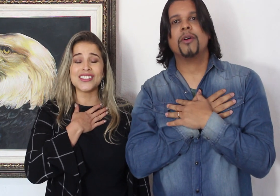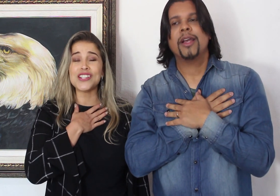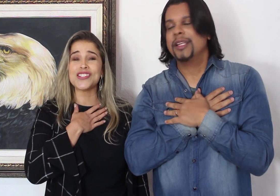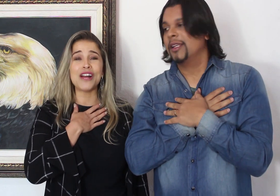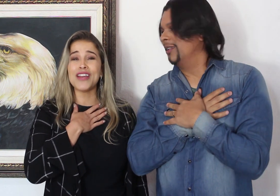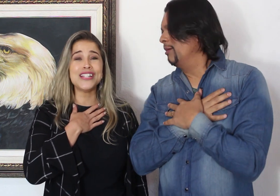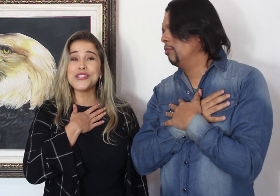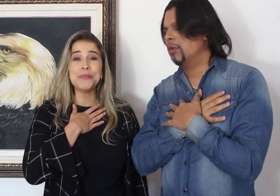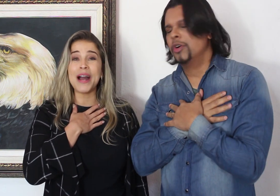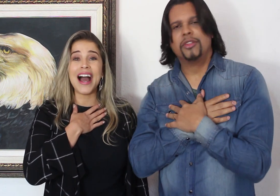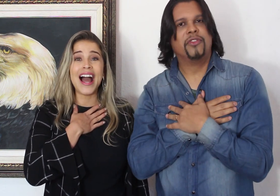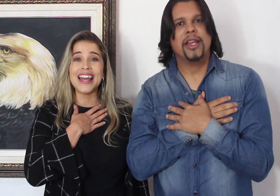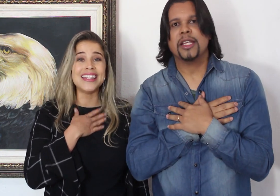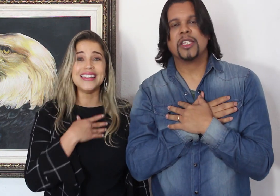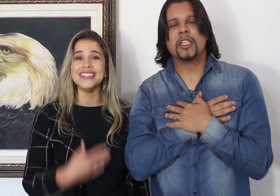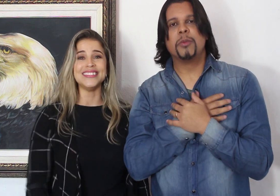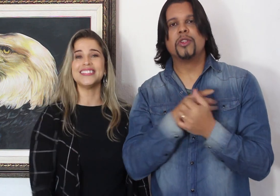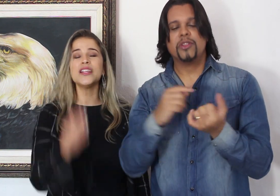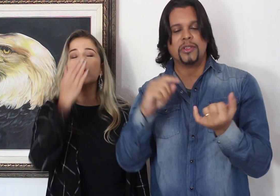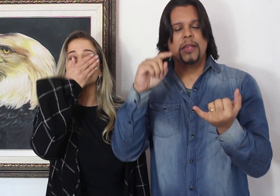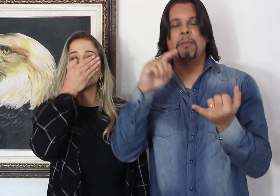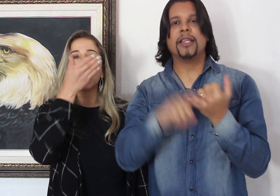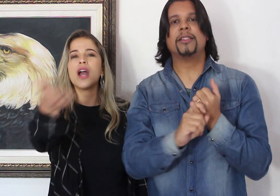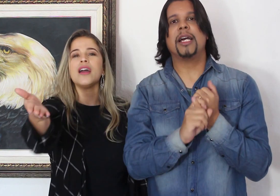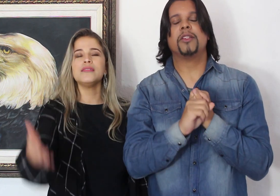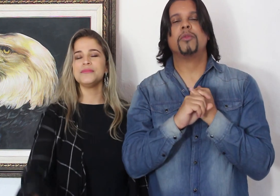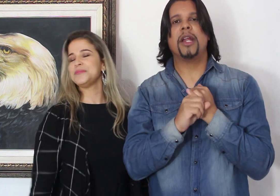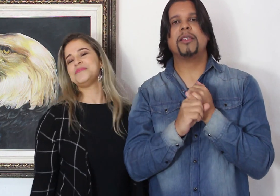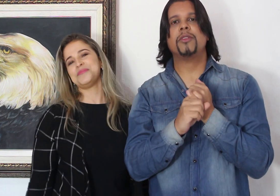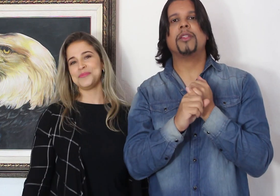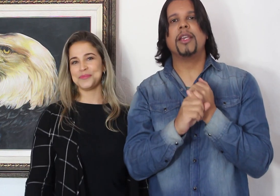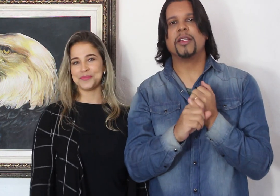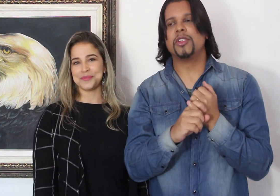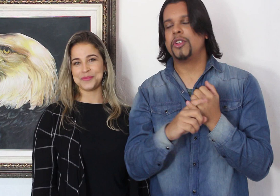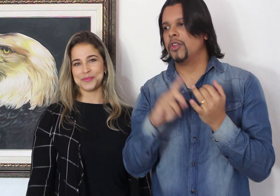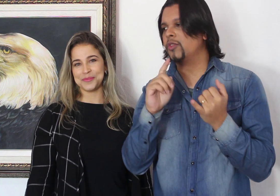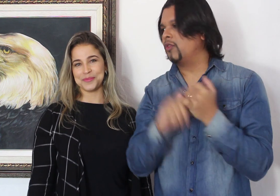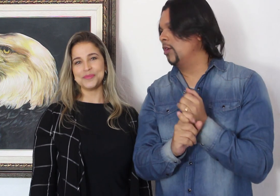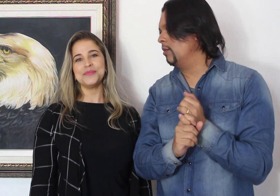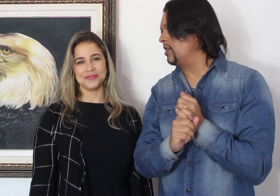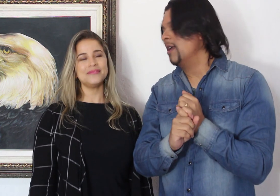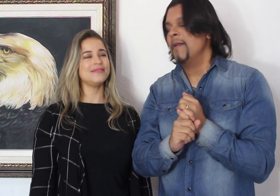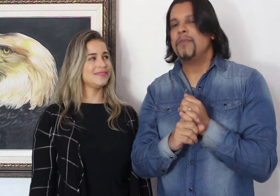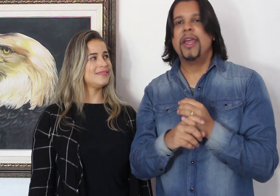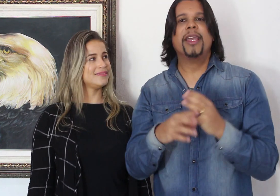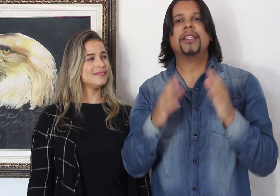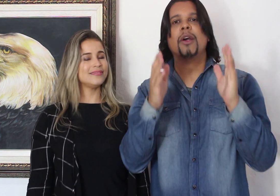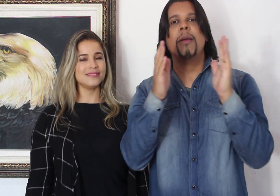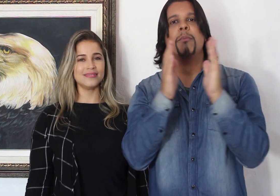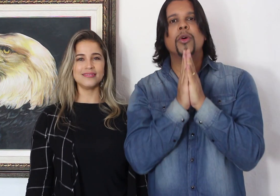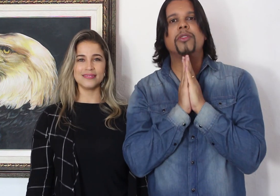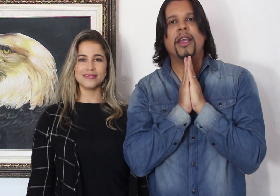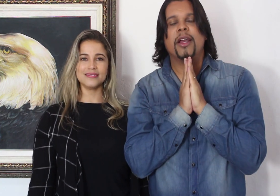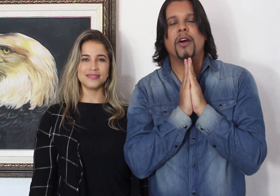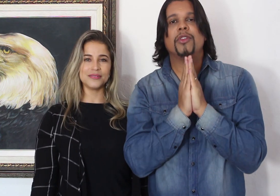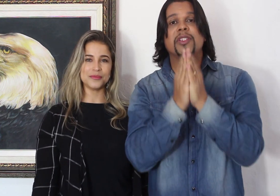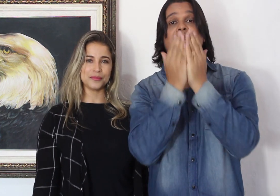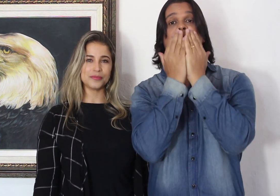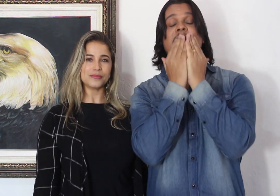muito felizes as pessoas estão sendo impactadas no Brasil inteiro assistindo nossos filmes né então é muito legal nós temos que